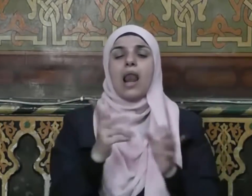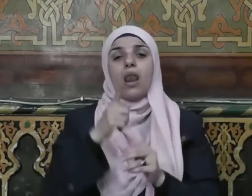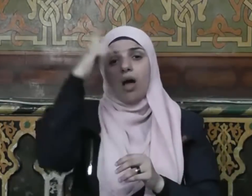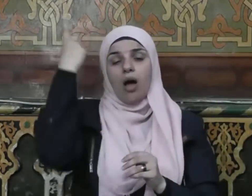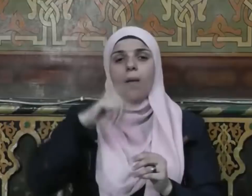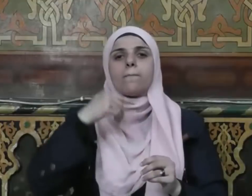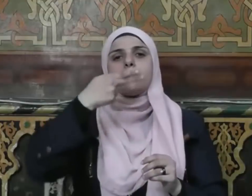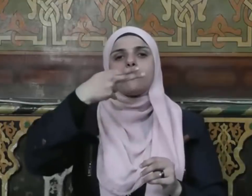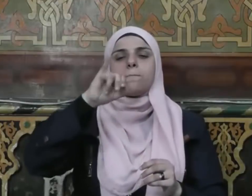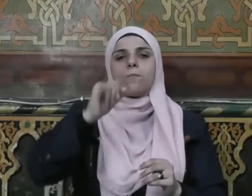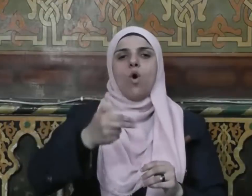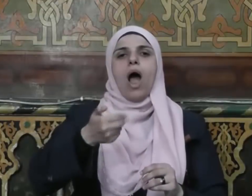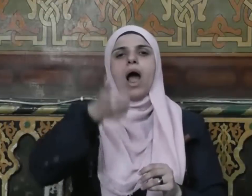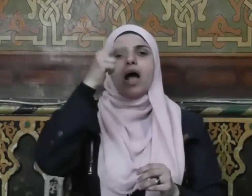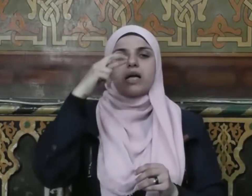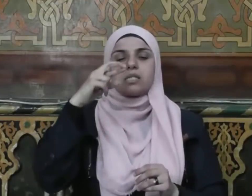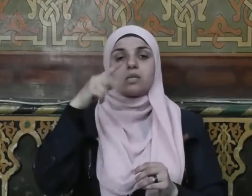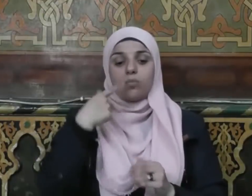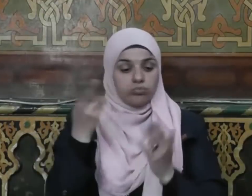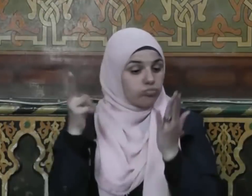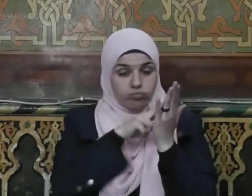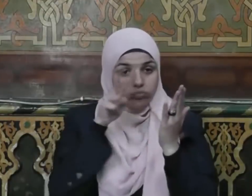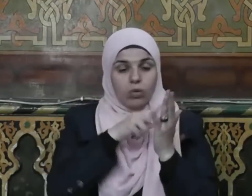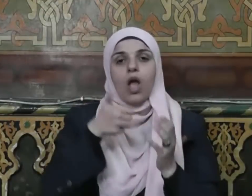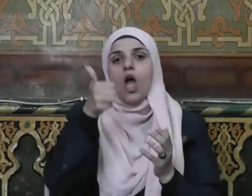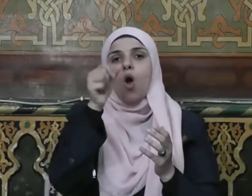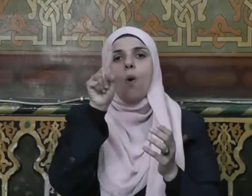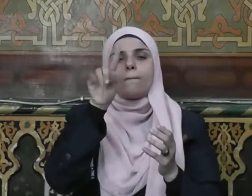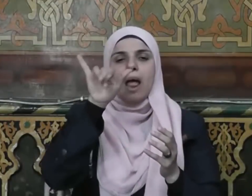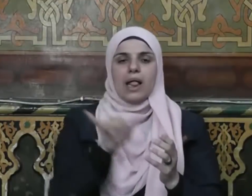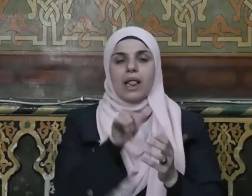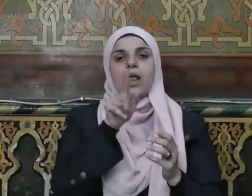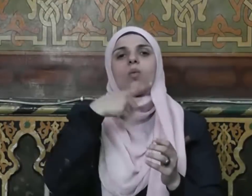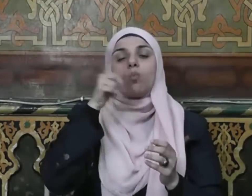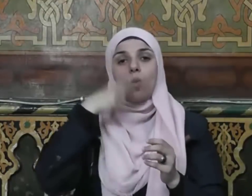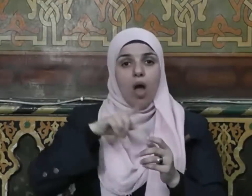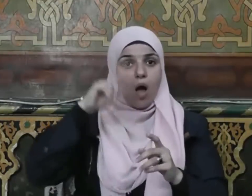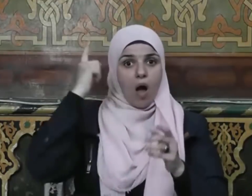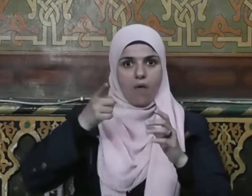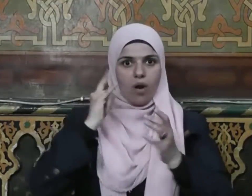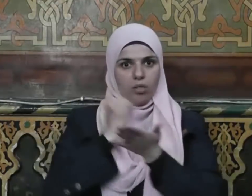والحرام معاذ وأقرأهم أبي وأفرادهم زيد